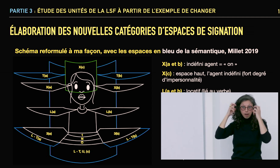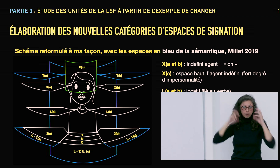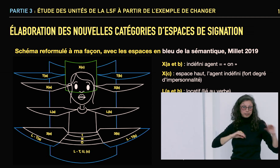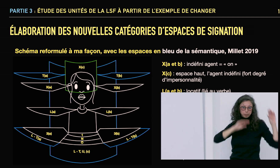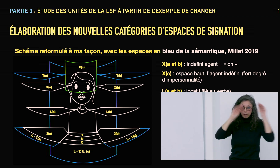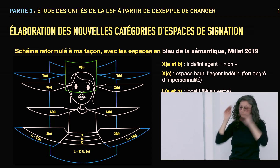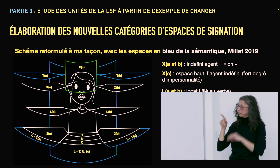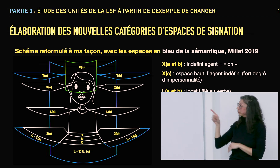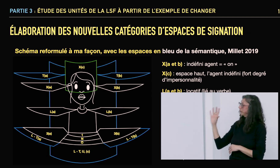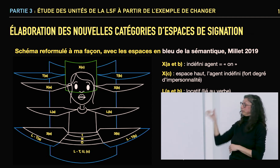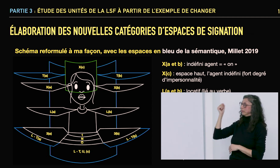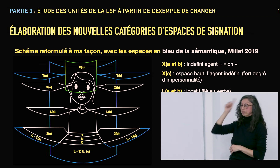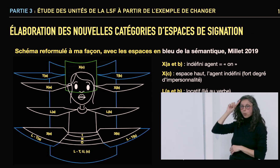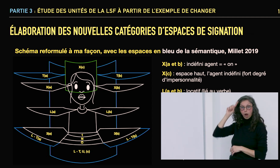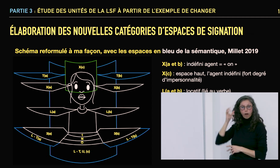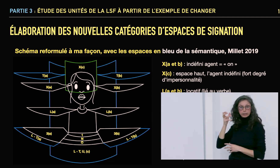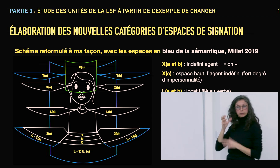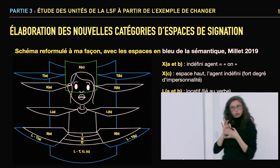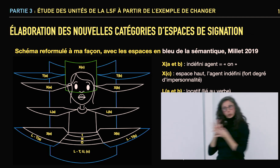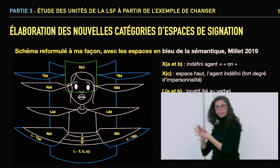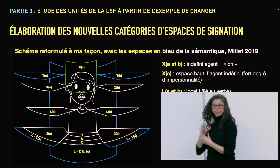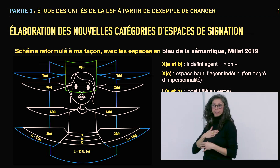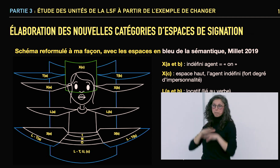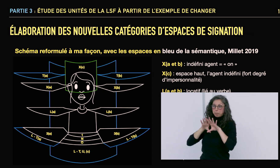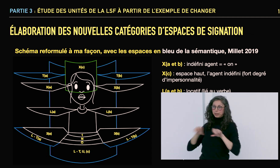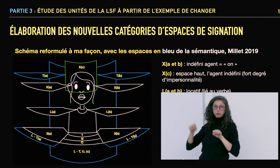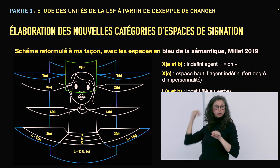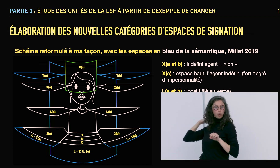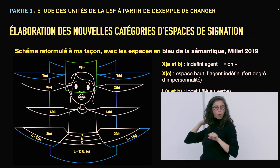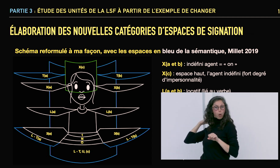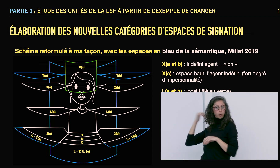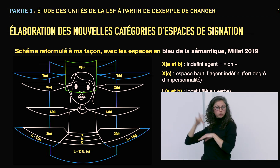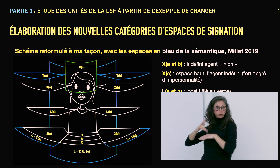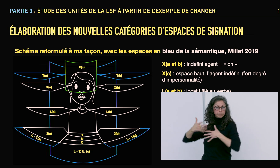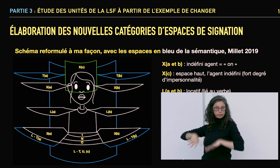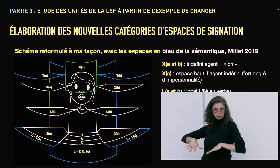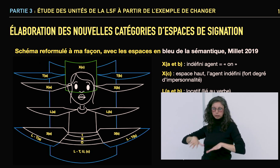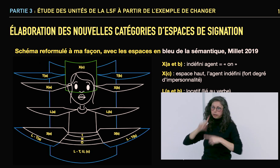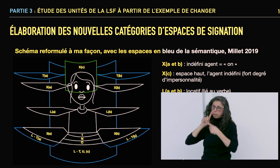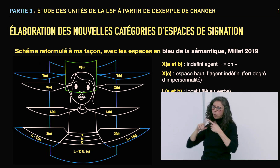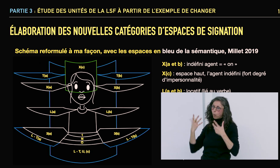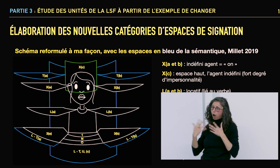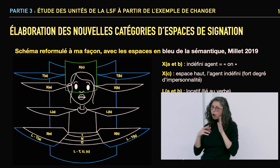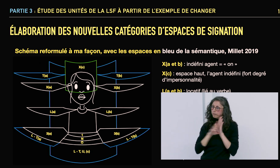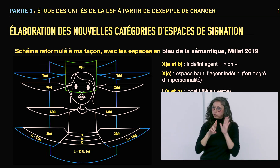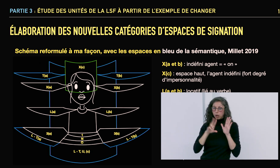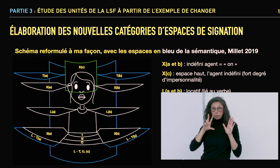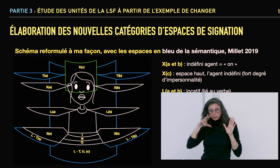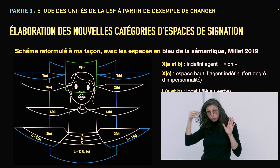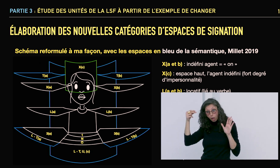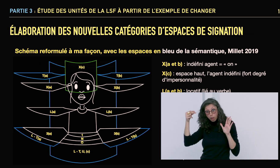Mon autre référence était Agnès Millet et son espace de signation. Cela faisait suite à mon étude en master